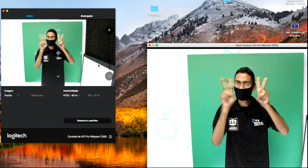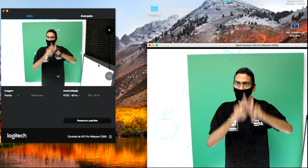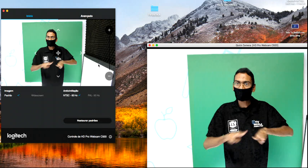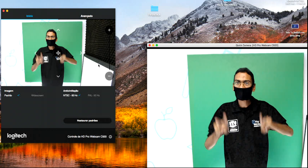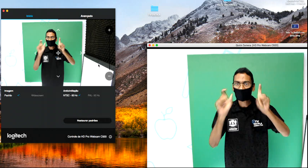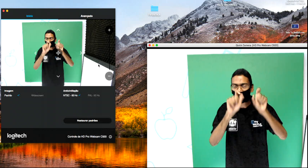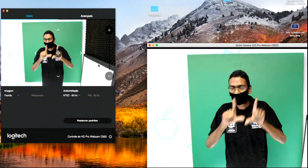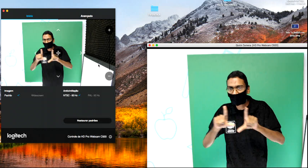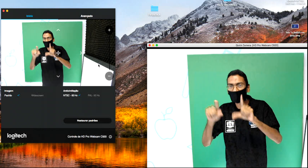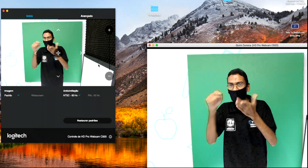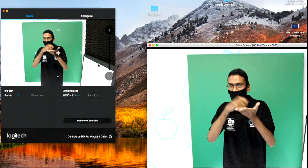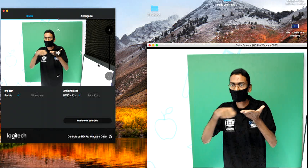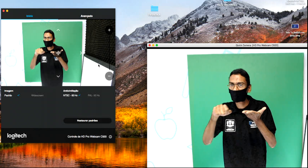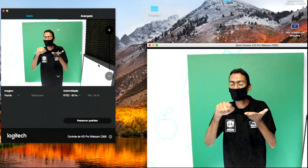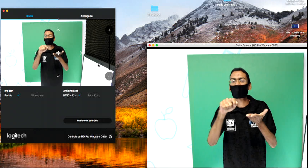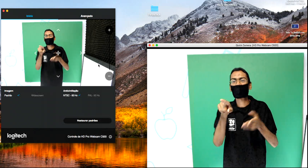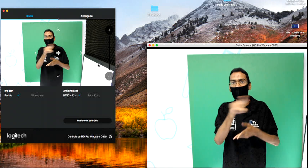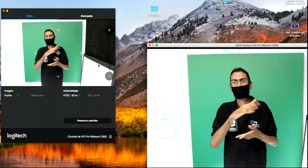vocês que não conheciam.